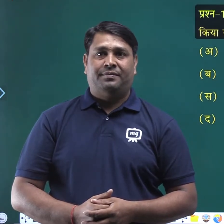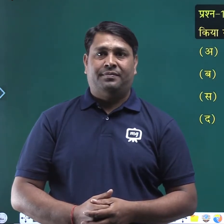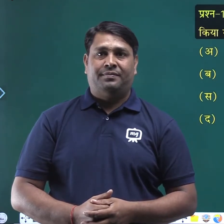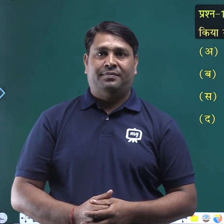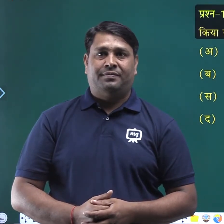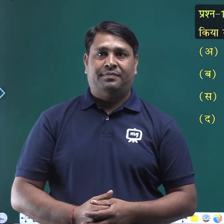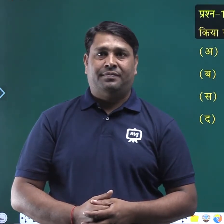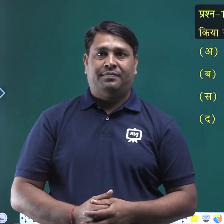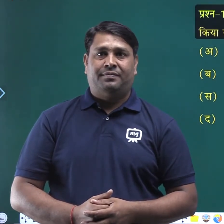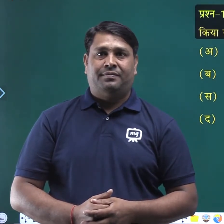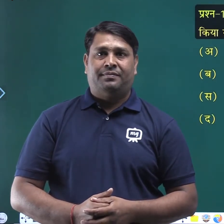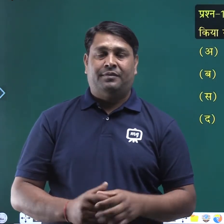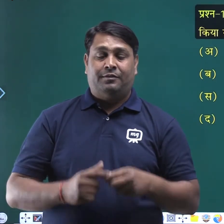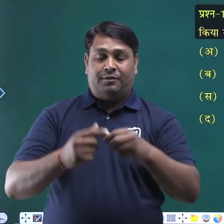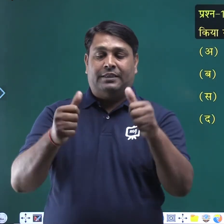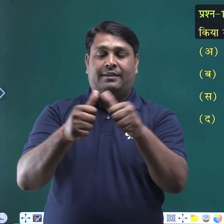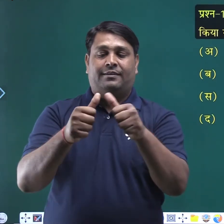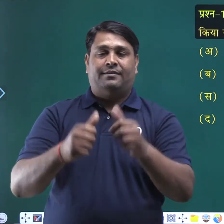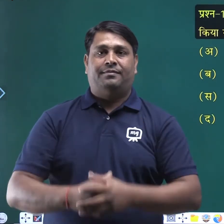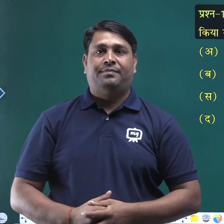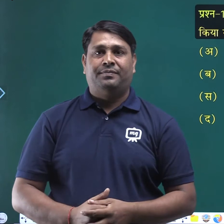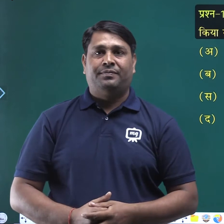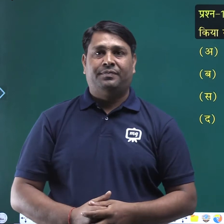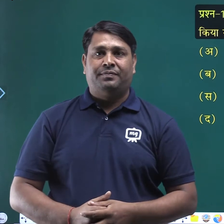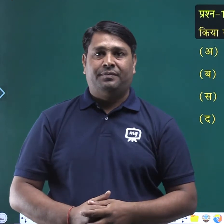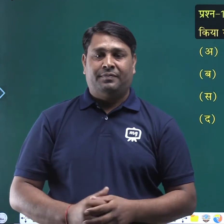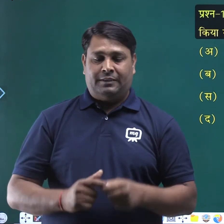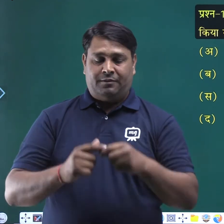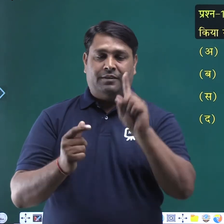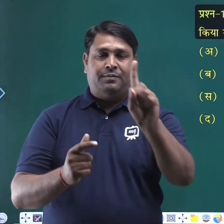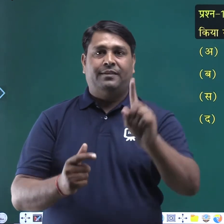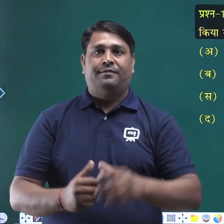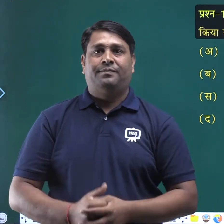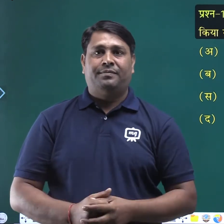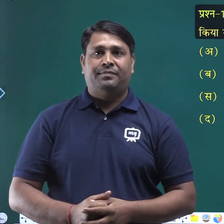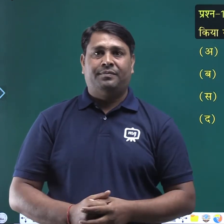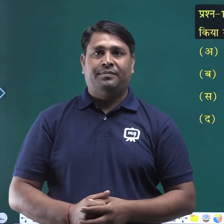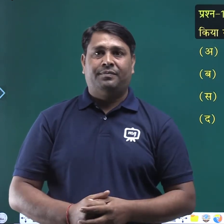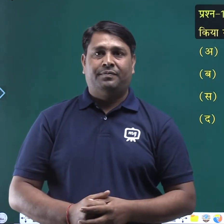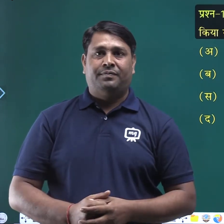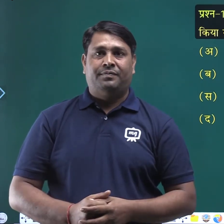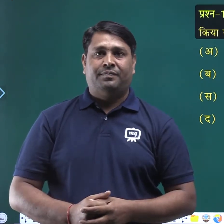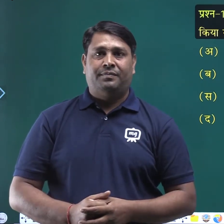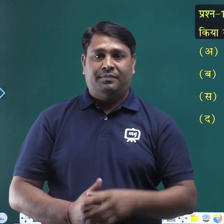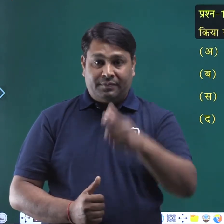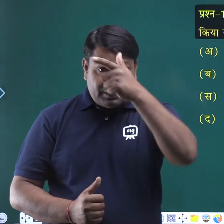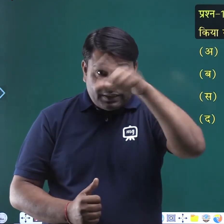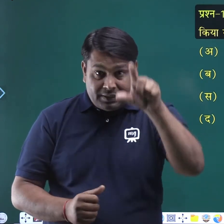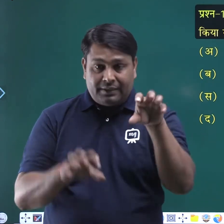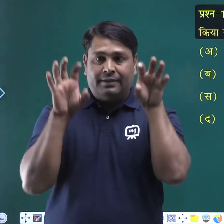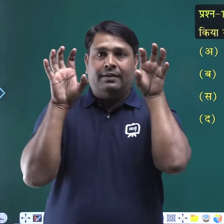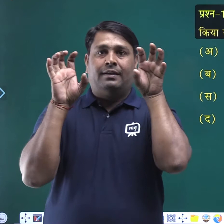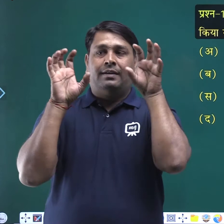प्रशन उत्तर प्रशन नमबर एक भारती सम्विधान